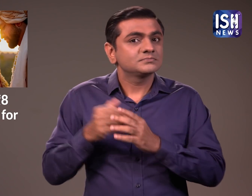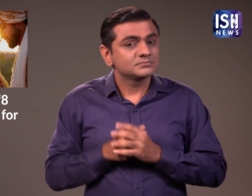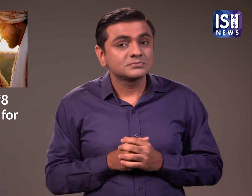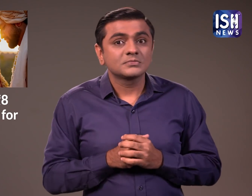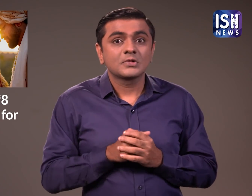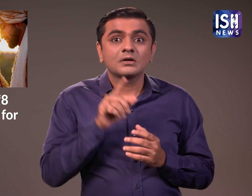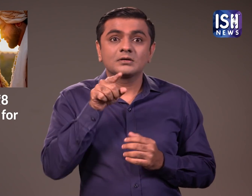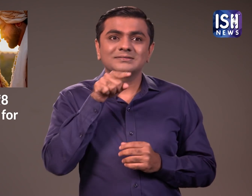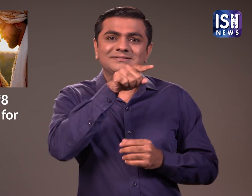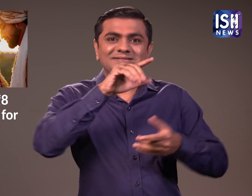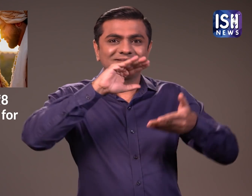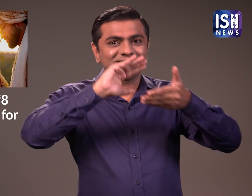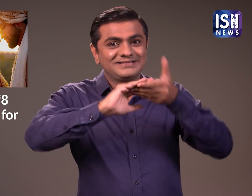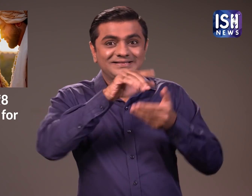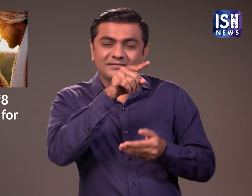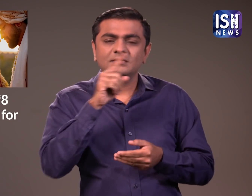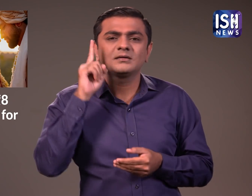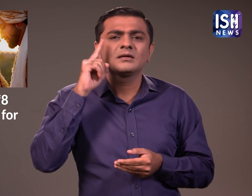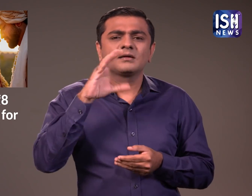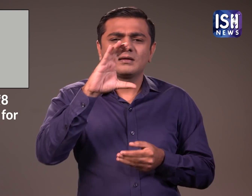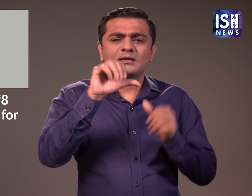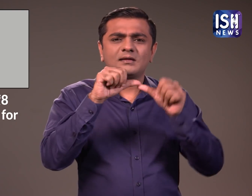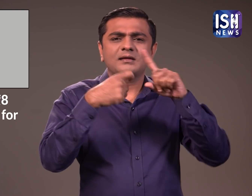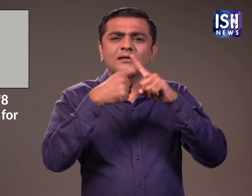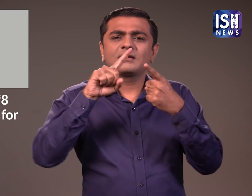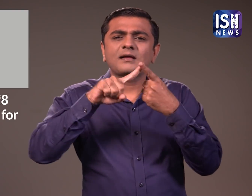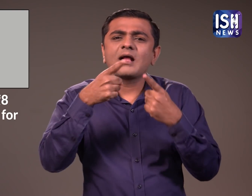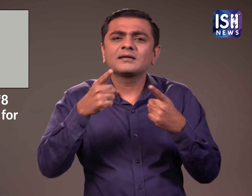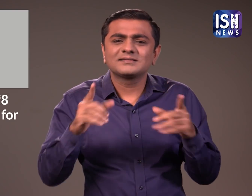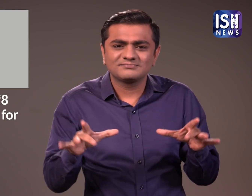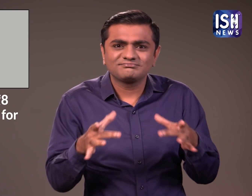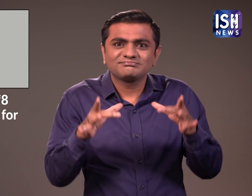इस जोड़े की शादी का केक एक इटली के शेफ द्वारा बनाया गया था